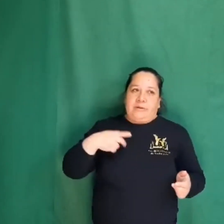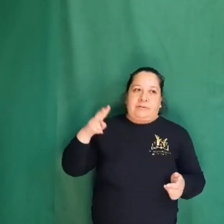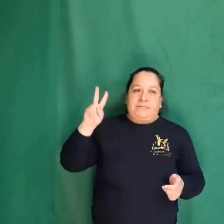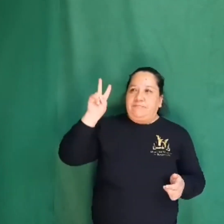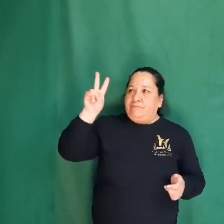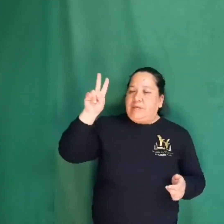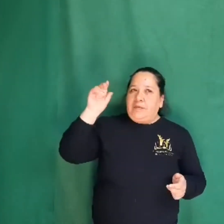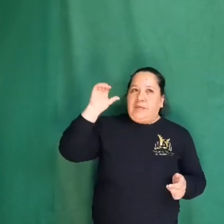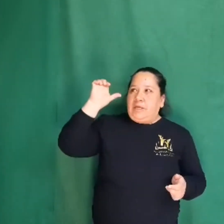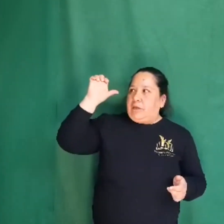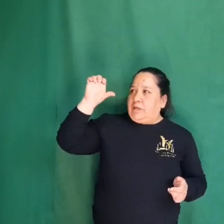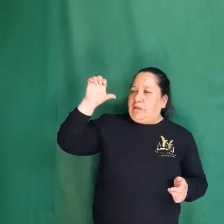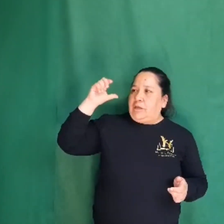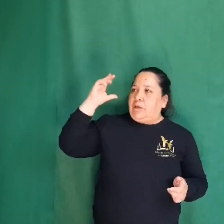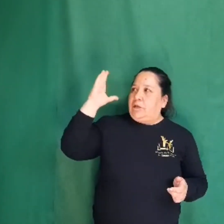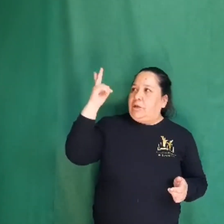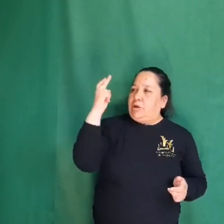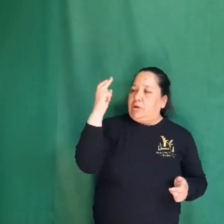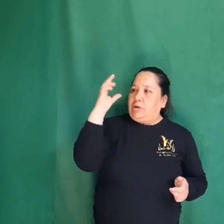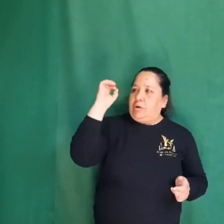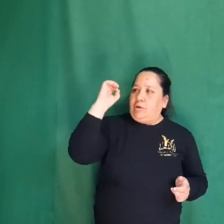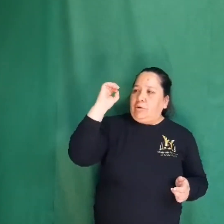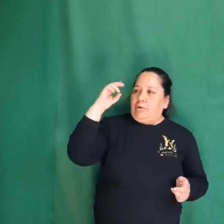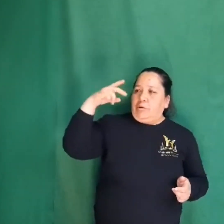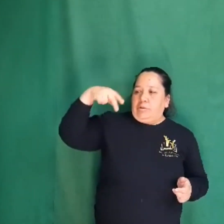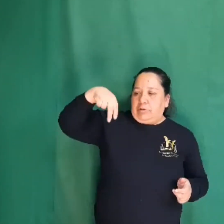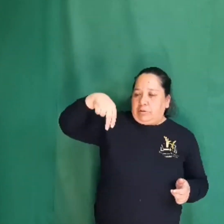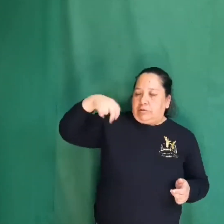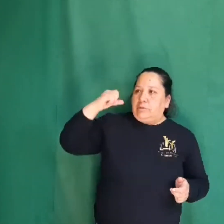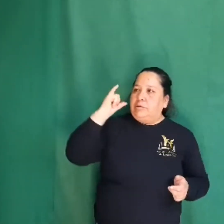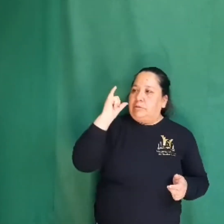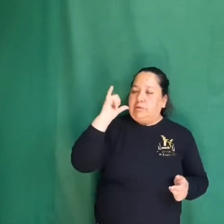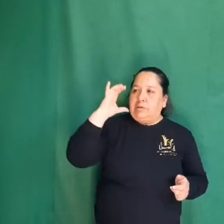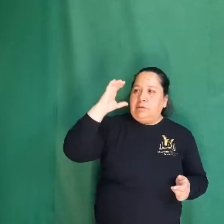Por ese pincel que tú manejas con las manos